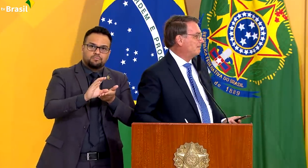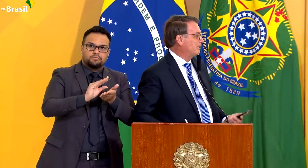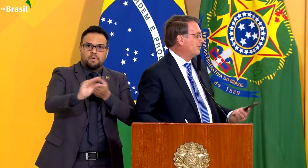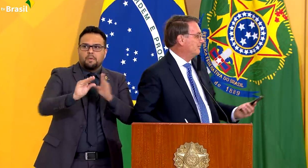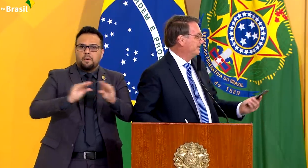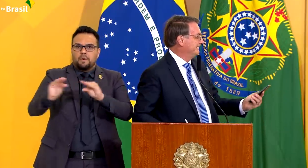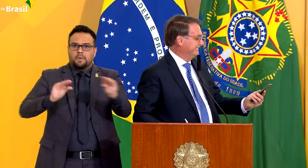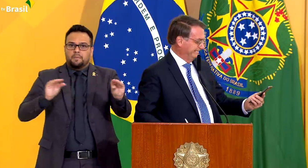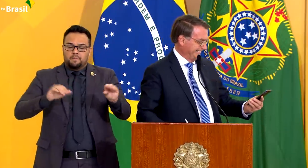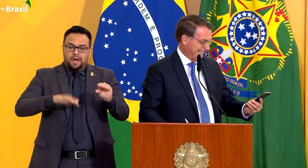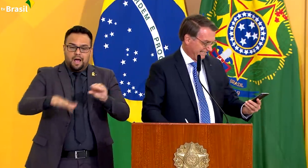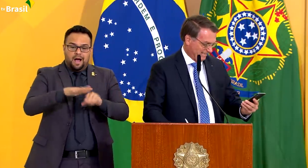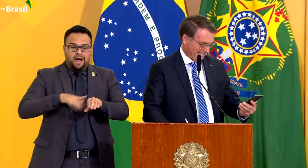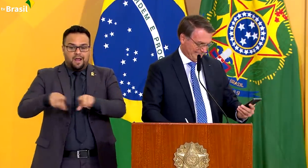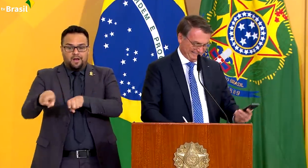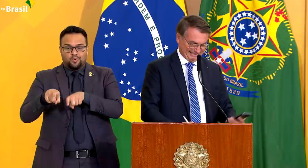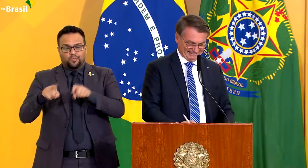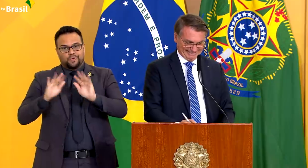Parabéns, Pedrão.